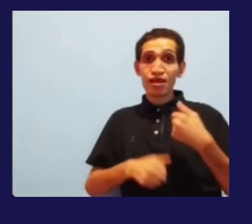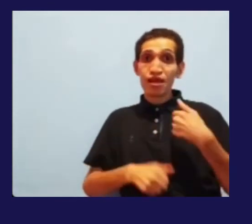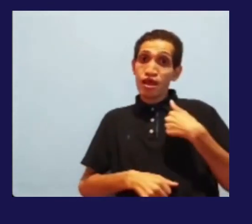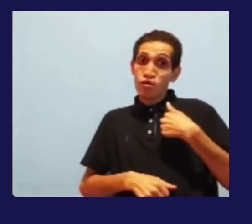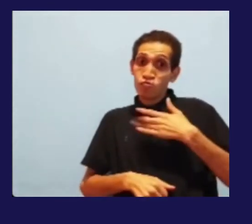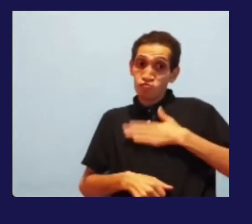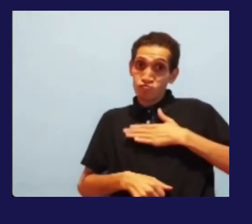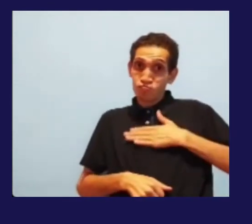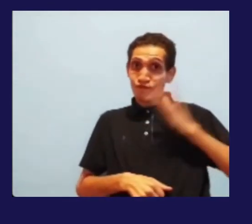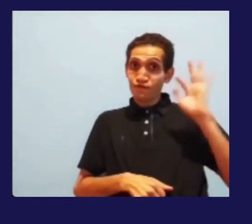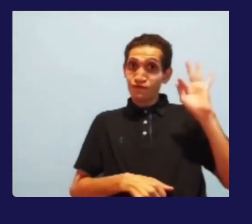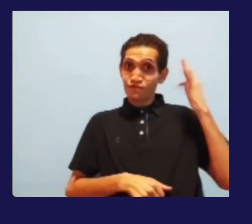para surdos, né?